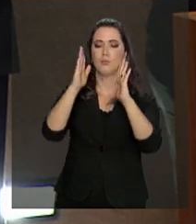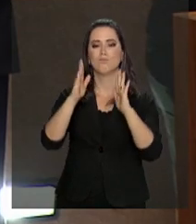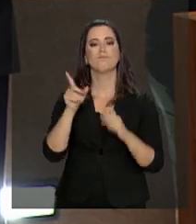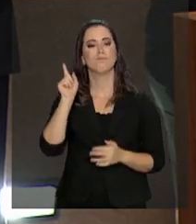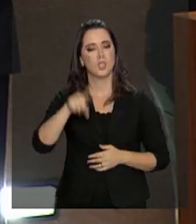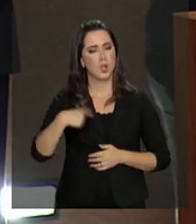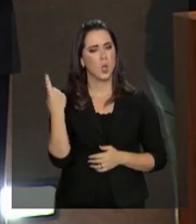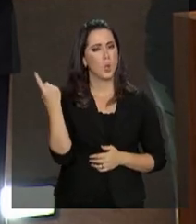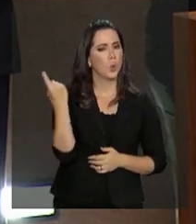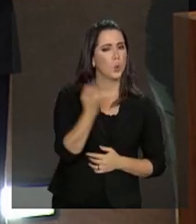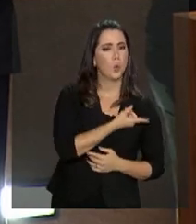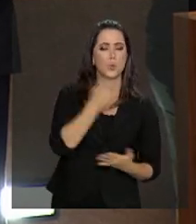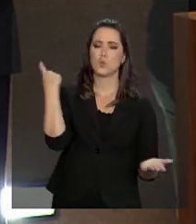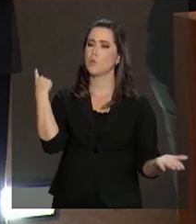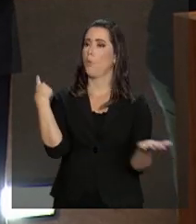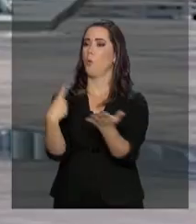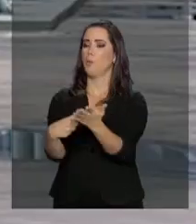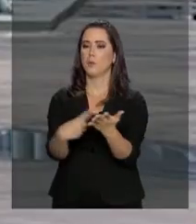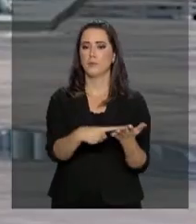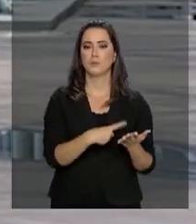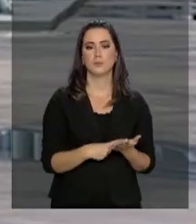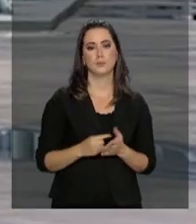Esse é o nosso compromisso.